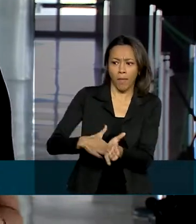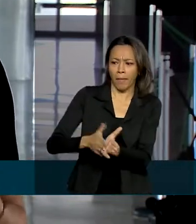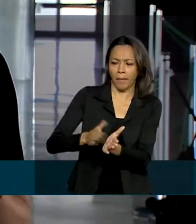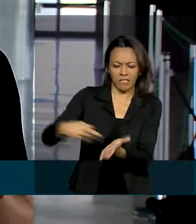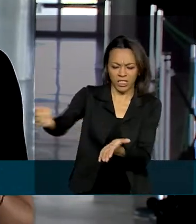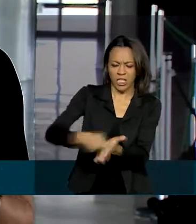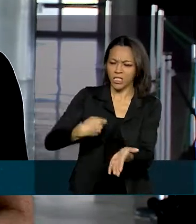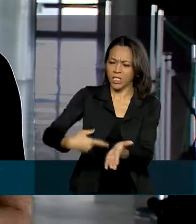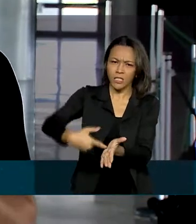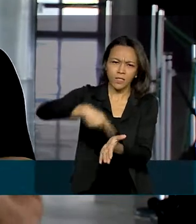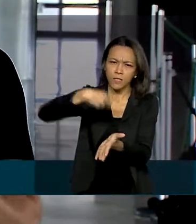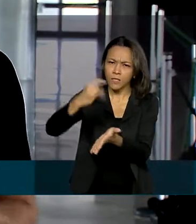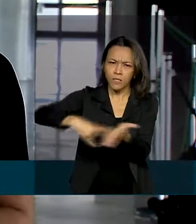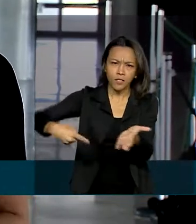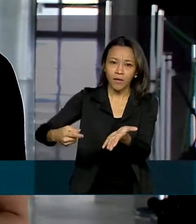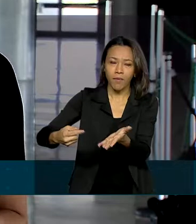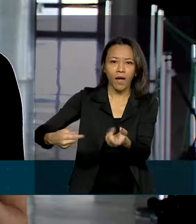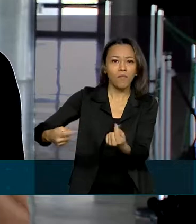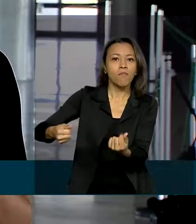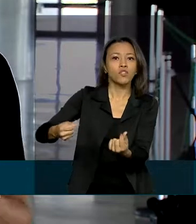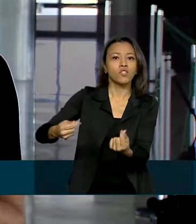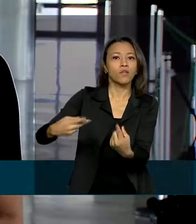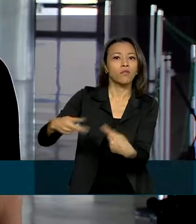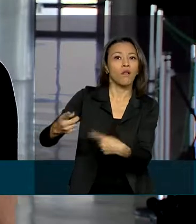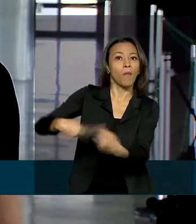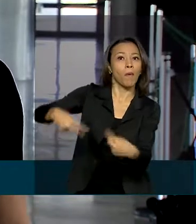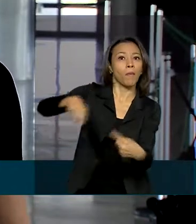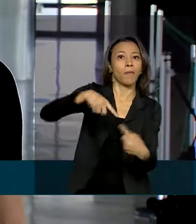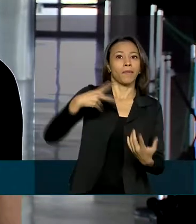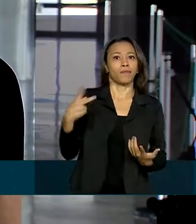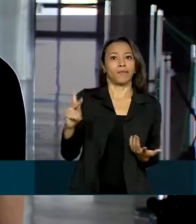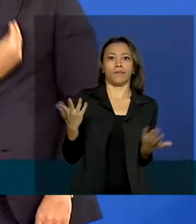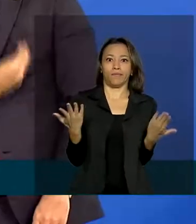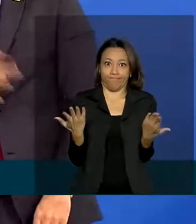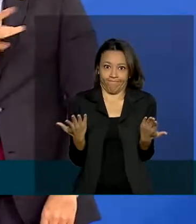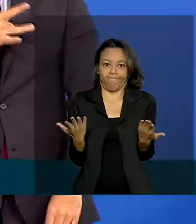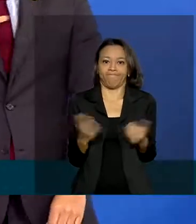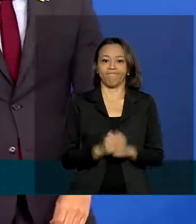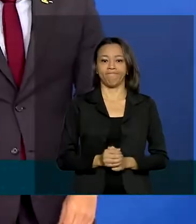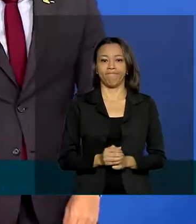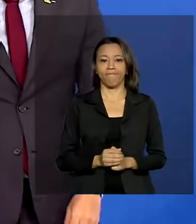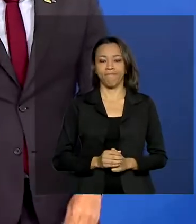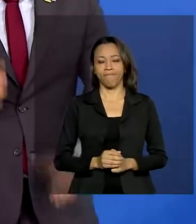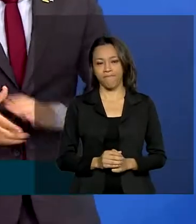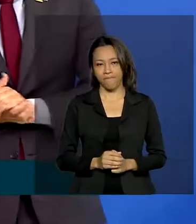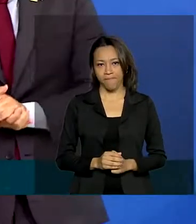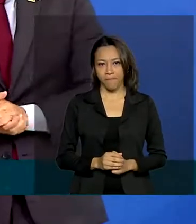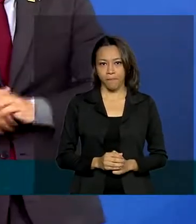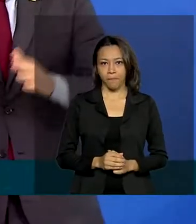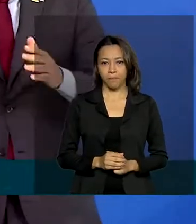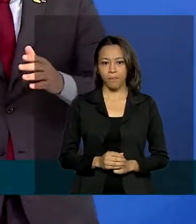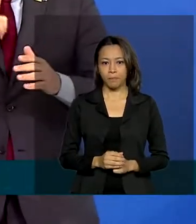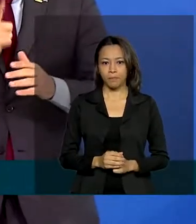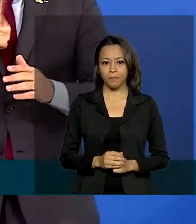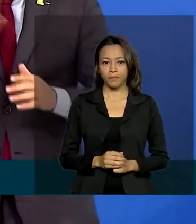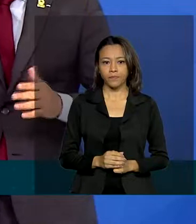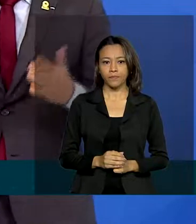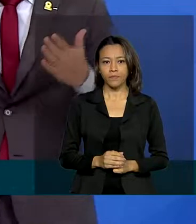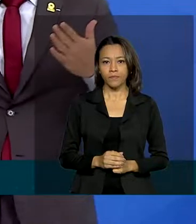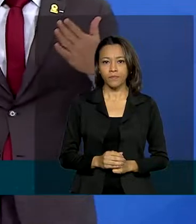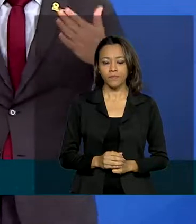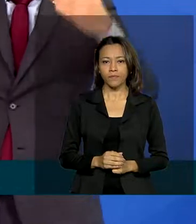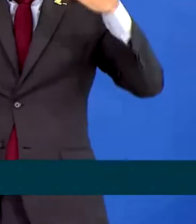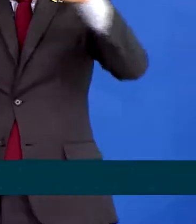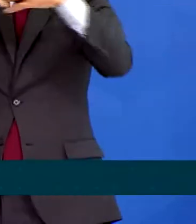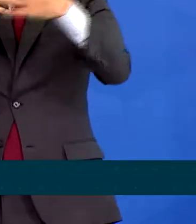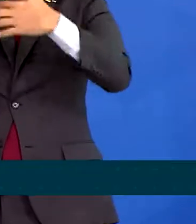documentos que permitem a movimentação indevida do patrimônio. Já estamos em várias cidades do Brasil montando